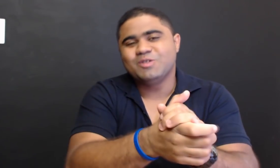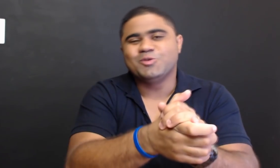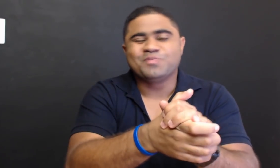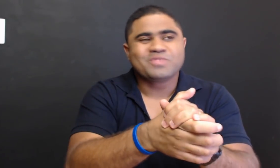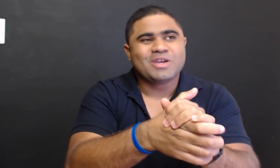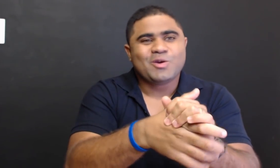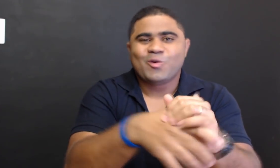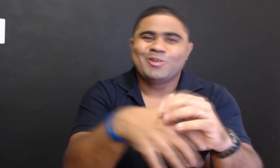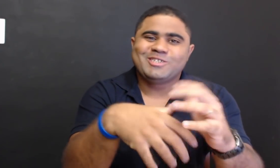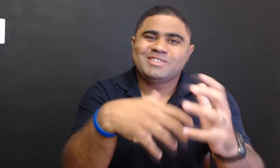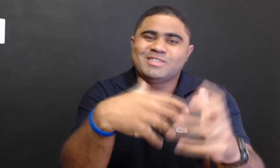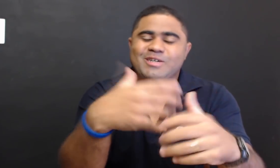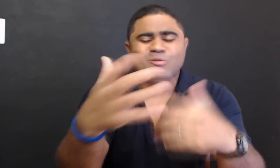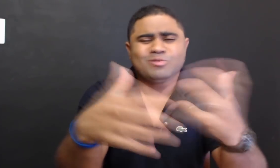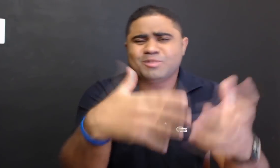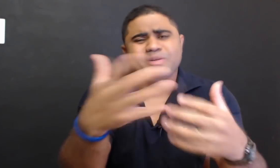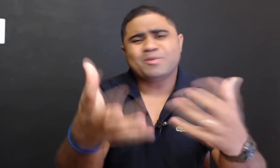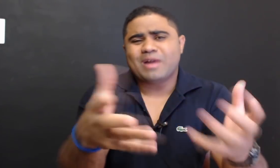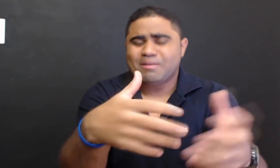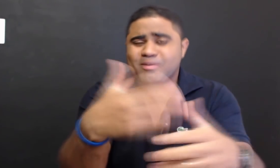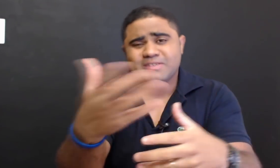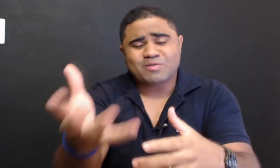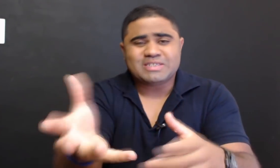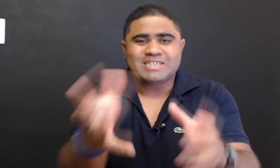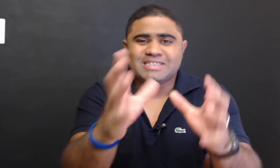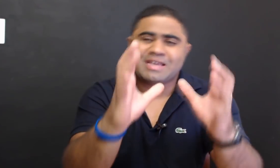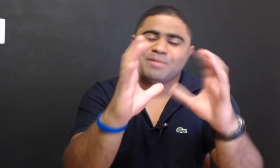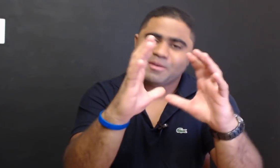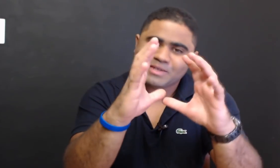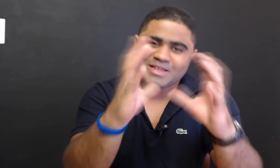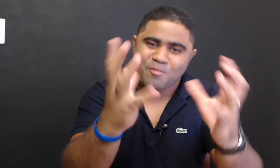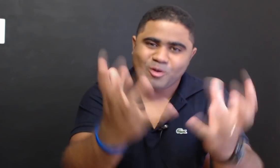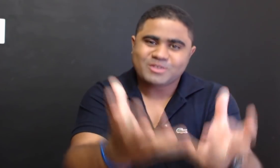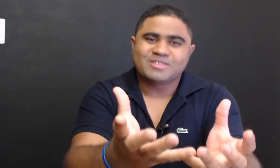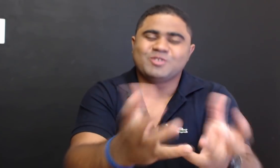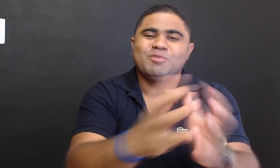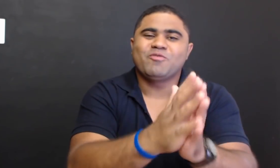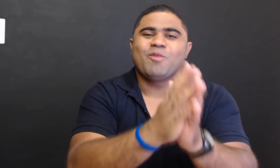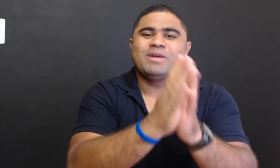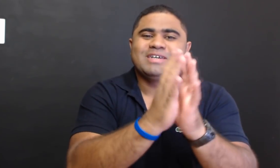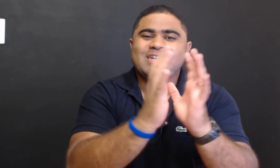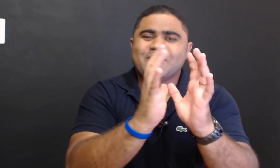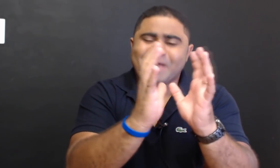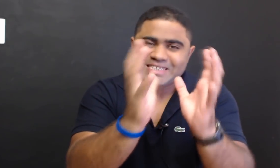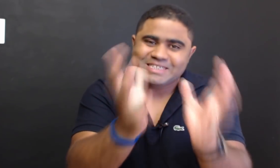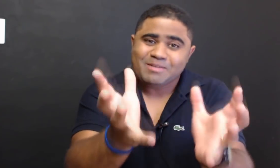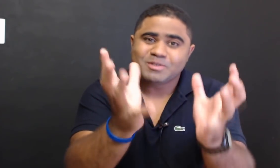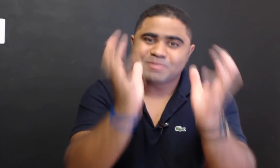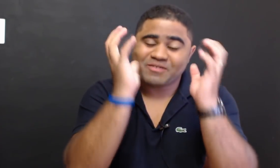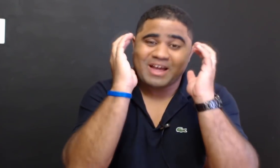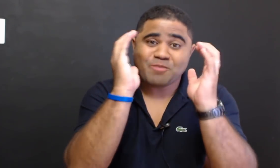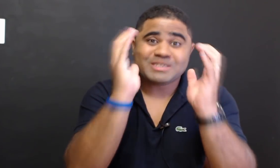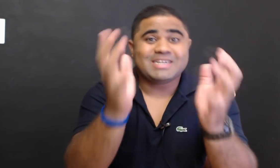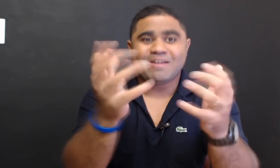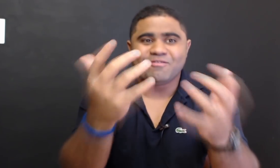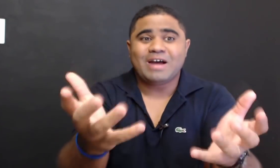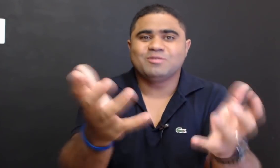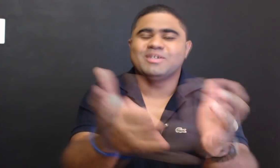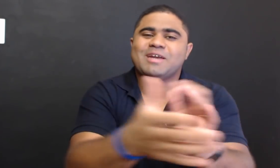vídeo. Onde eu explico lá, pode ser que você já saiba, mas lá eu mostro de uma forma mais simples, para ficar realmente gravado na